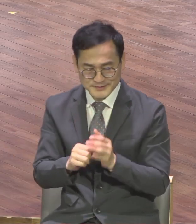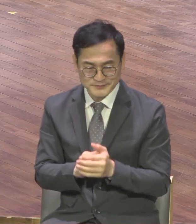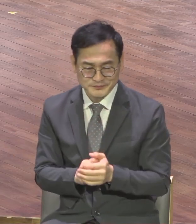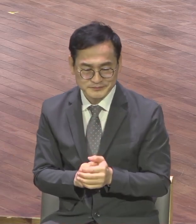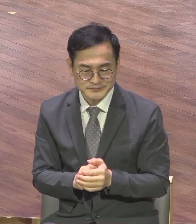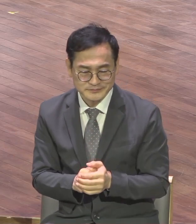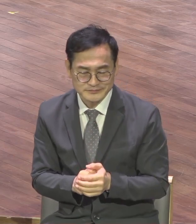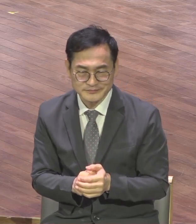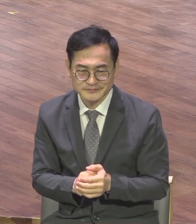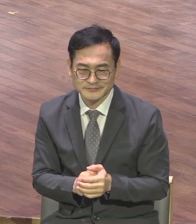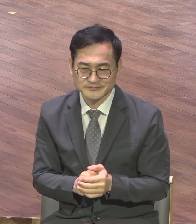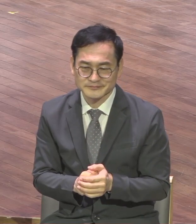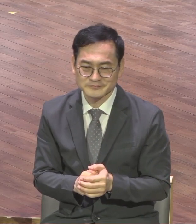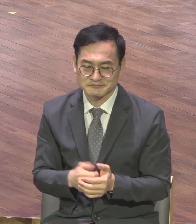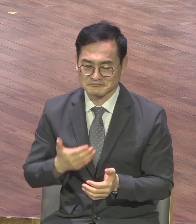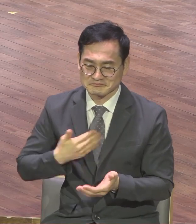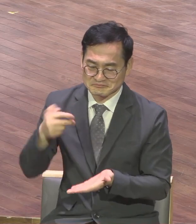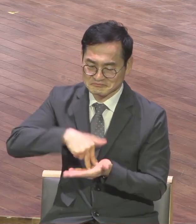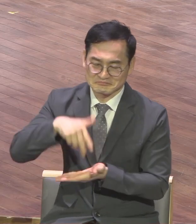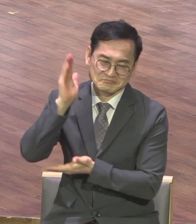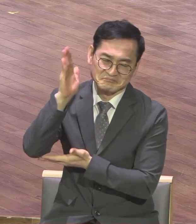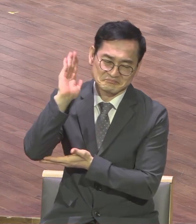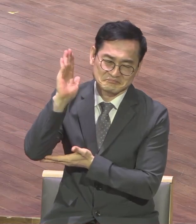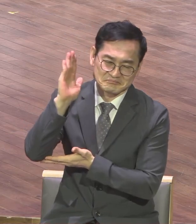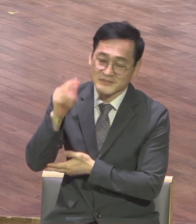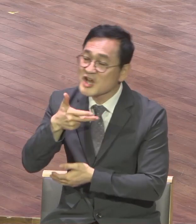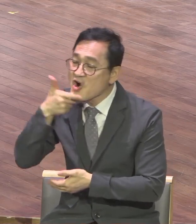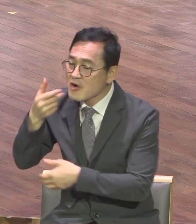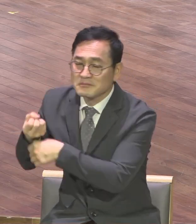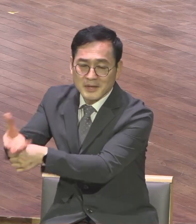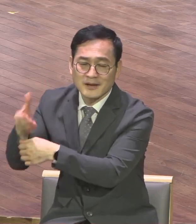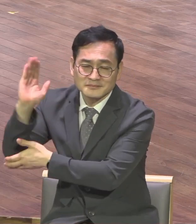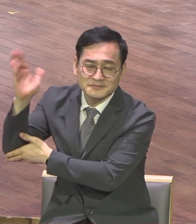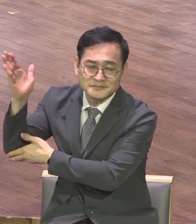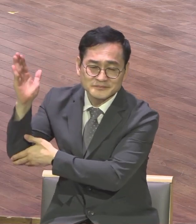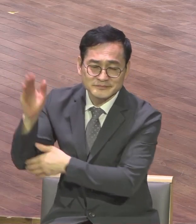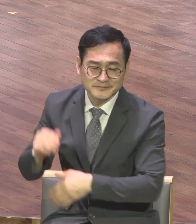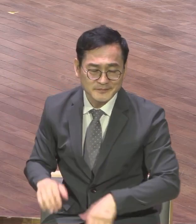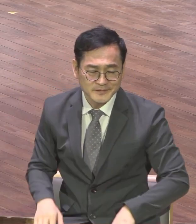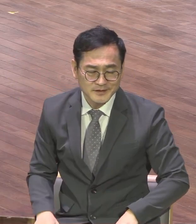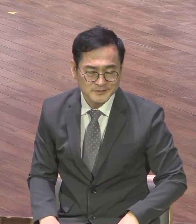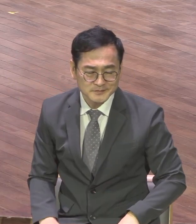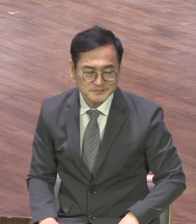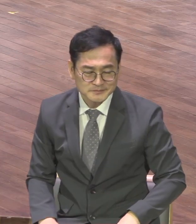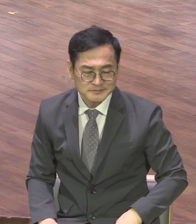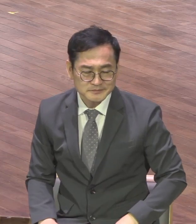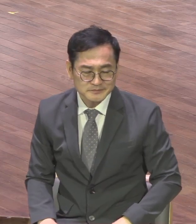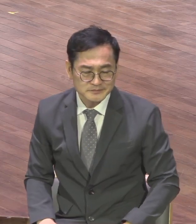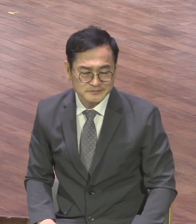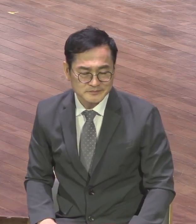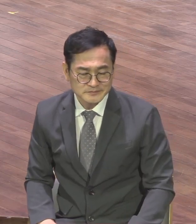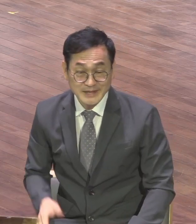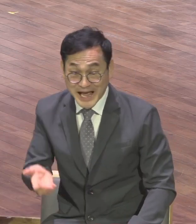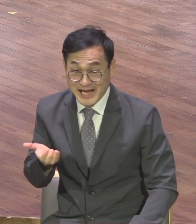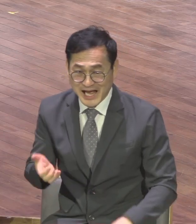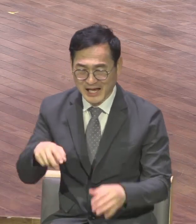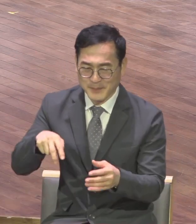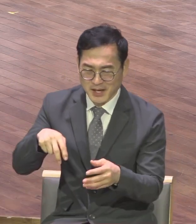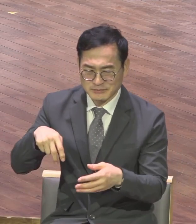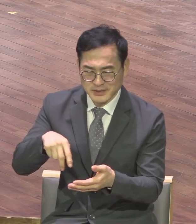꽂아 김익준 목사 또 그런지 몰랐네 나오더니 그냥 K-POP 물고나무 써가지고 그걸로 써가지고 막 도는 거